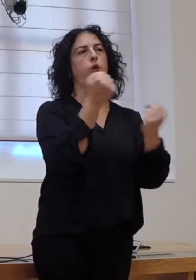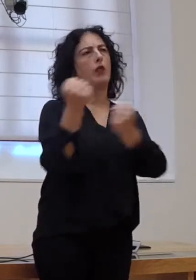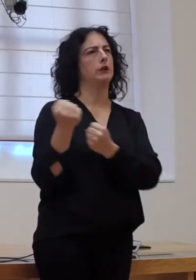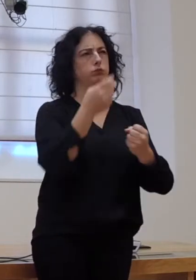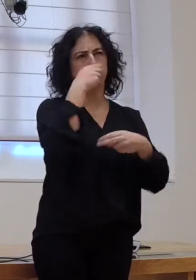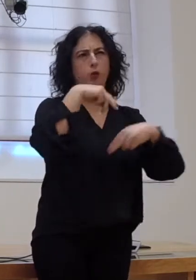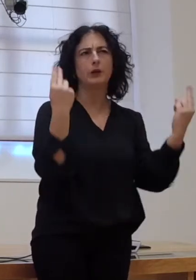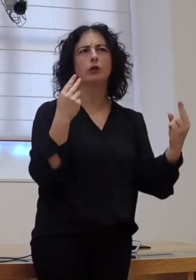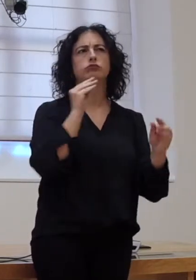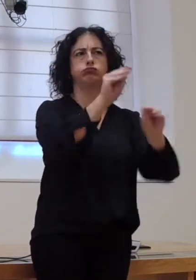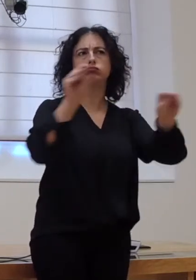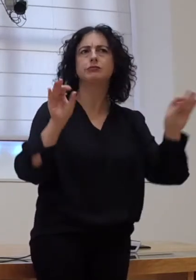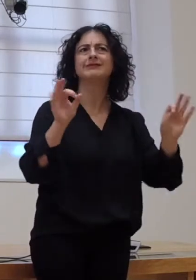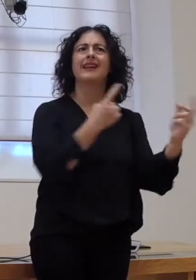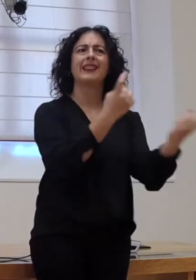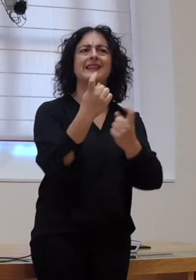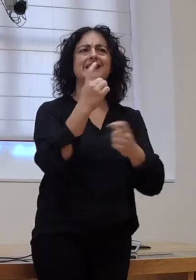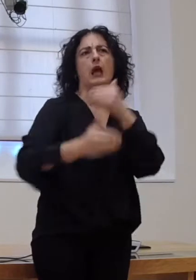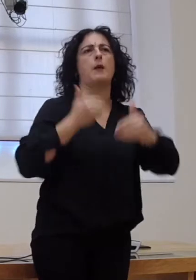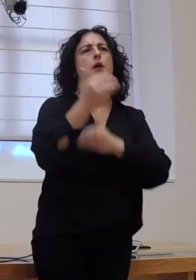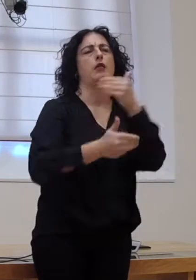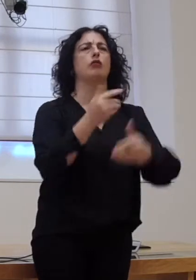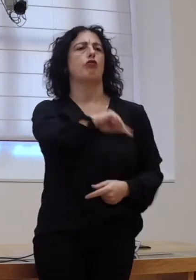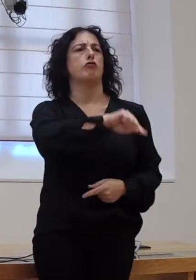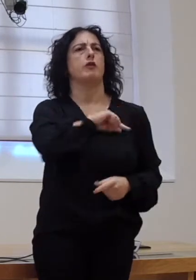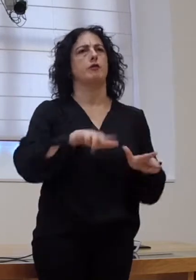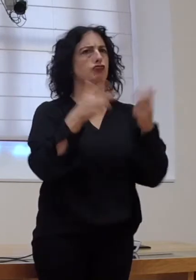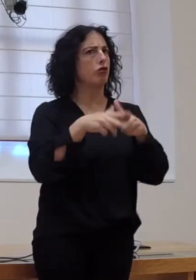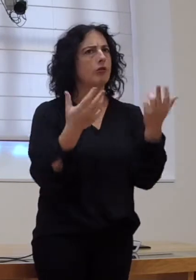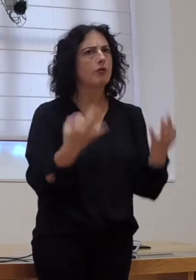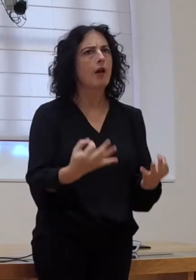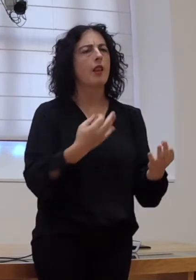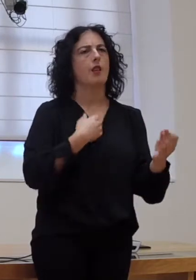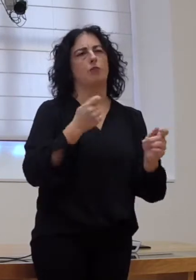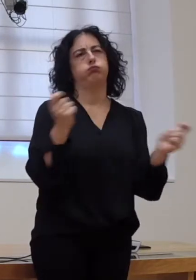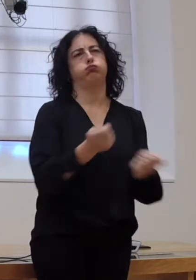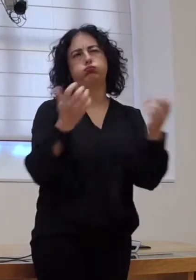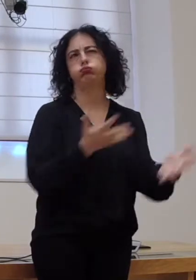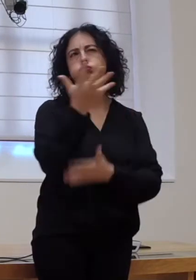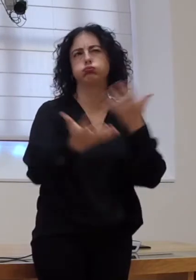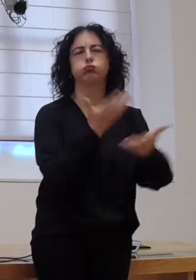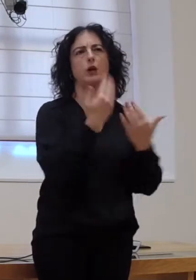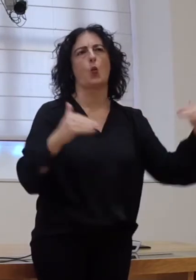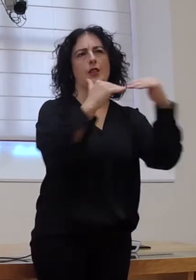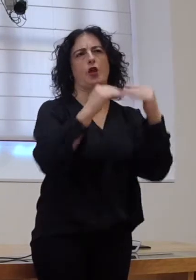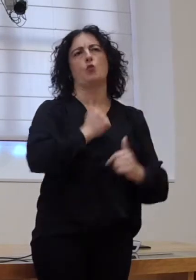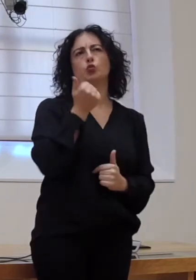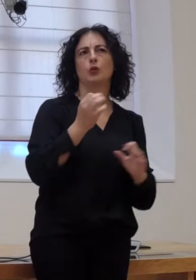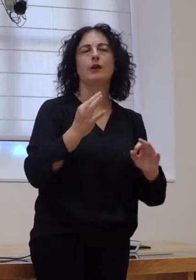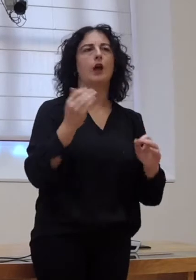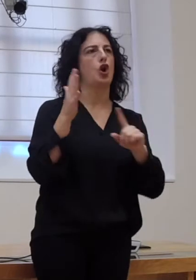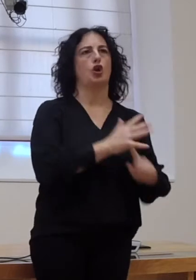en relación a necesidade que avancen na toma de conciencia social para promoción da igualdade de oportunidades e a non